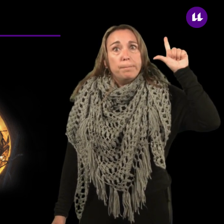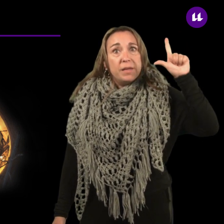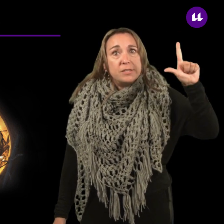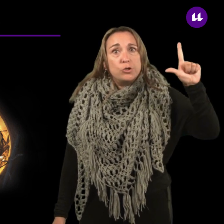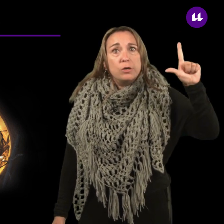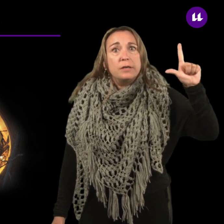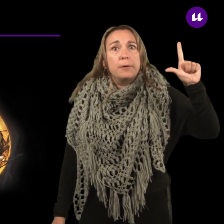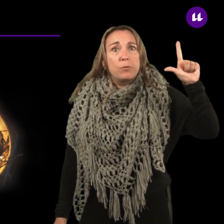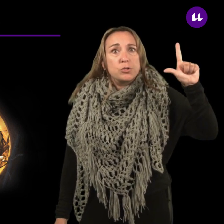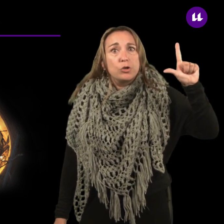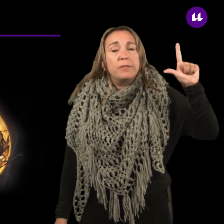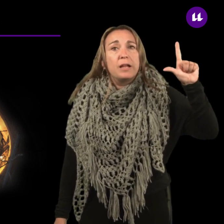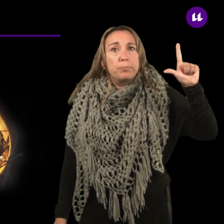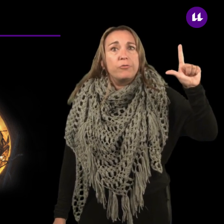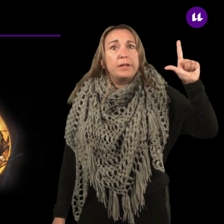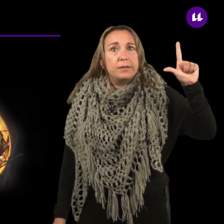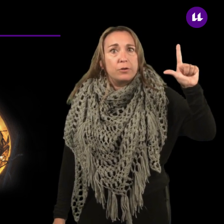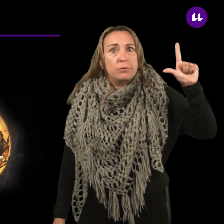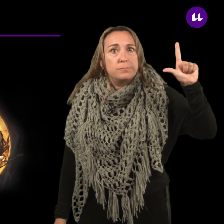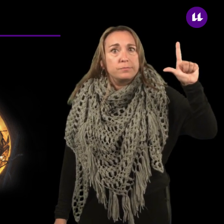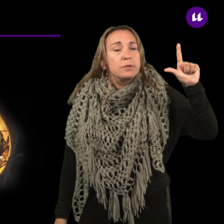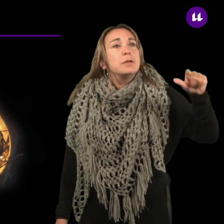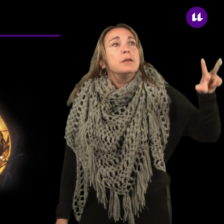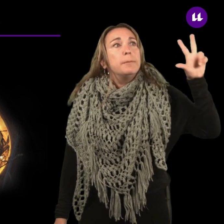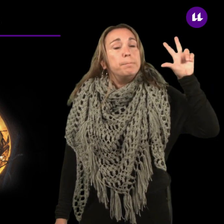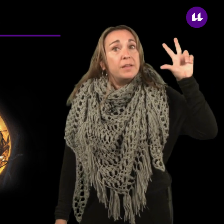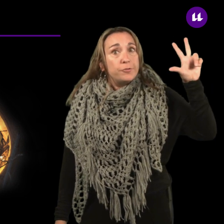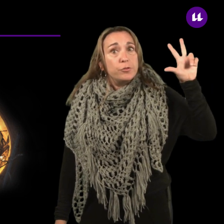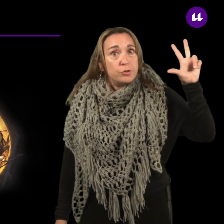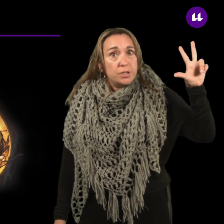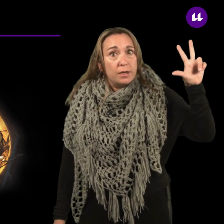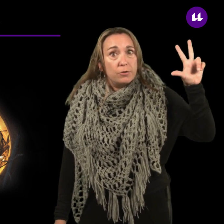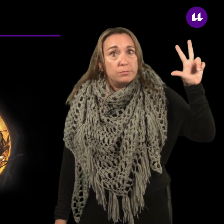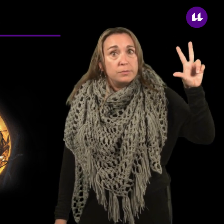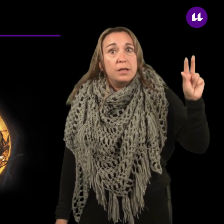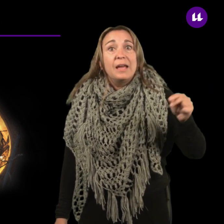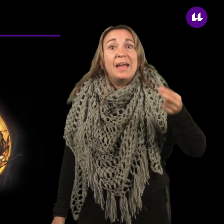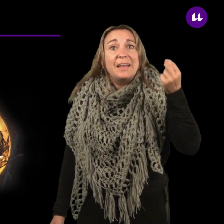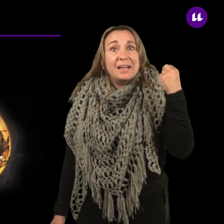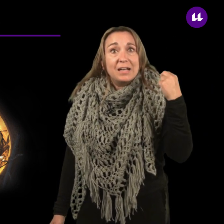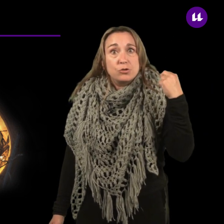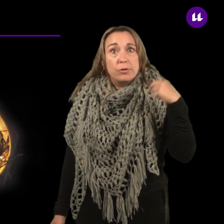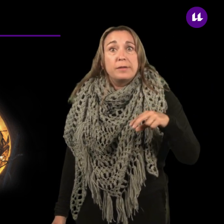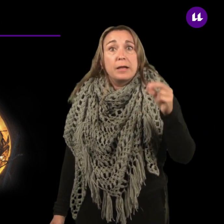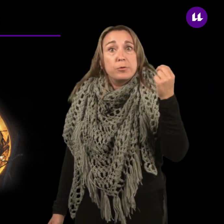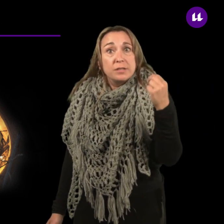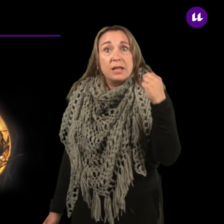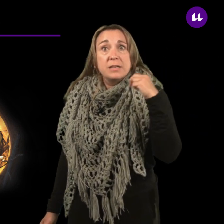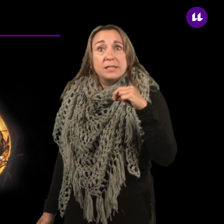Medición y evaluación de la atmósfera interior. Medición de oxígeno. En el caso de que el porcentaje sea